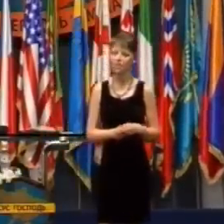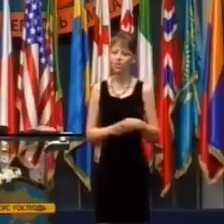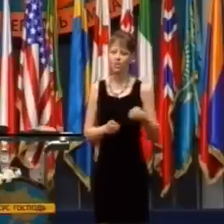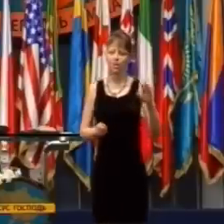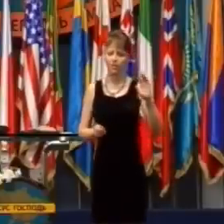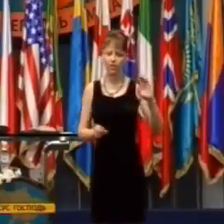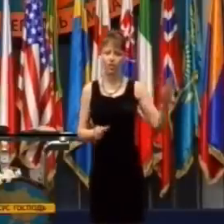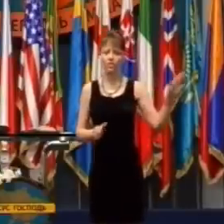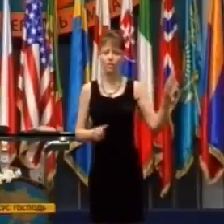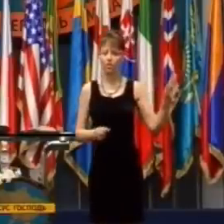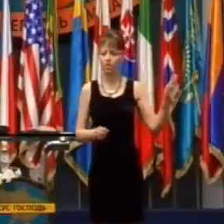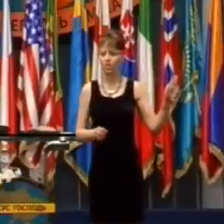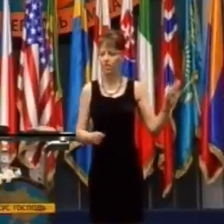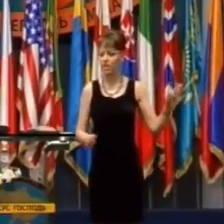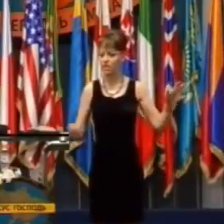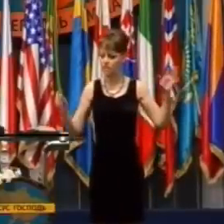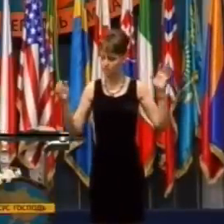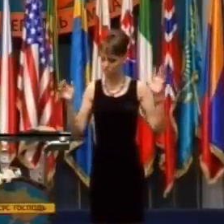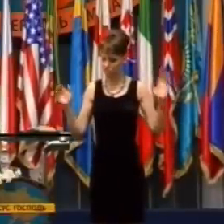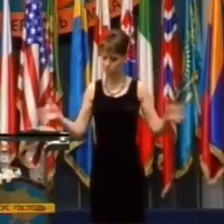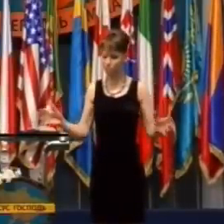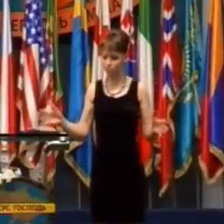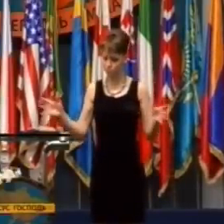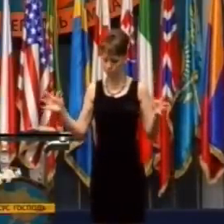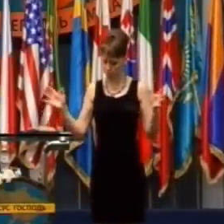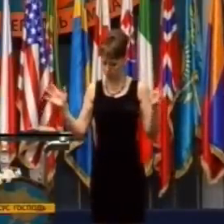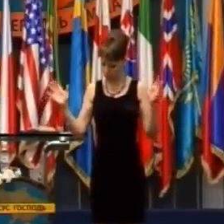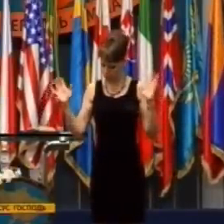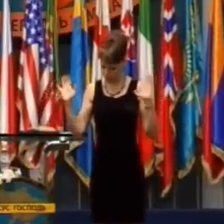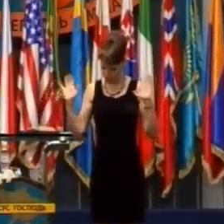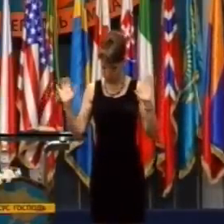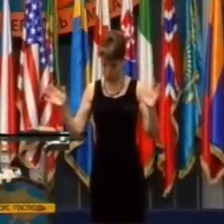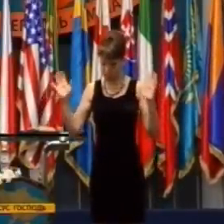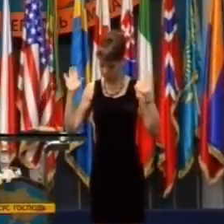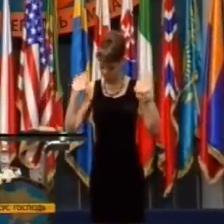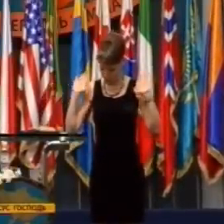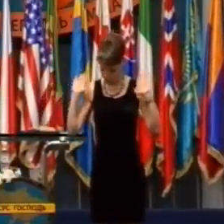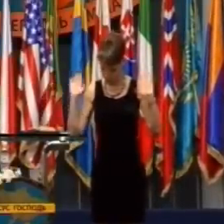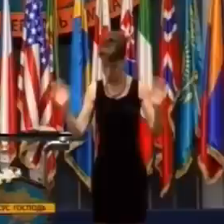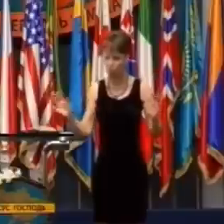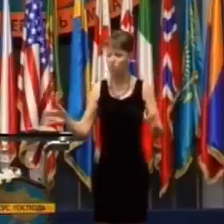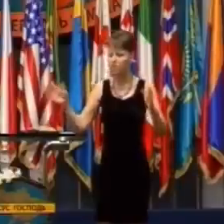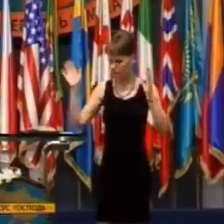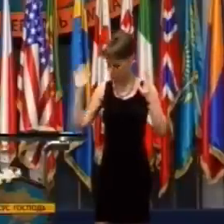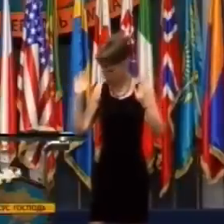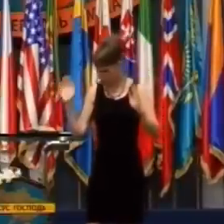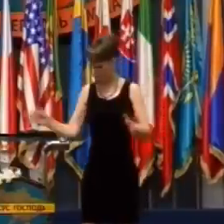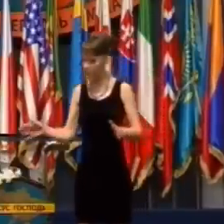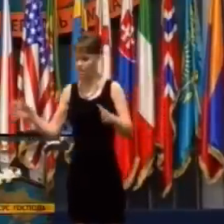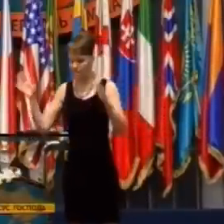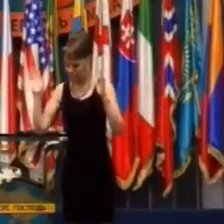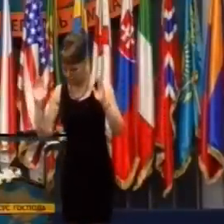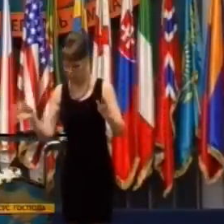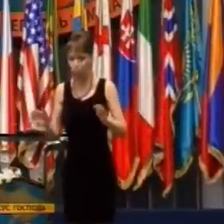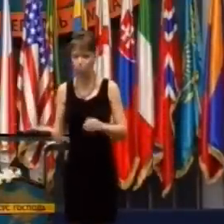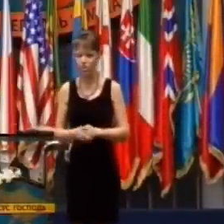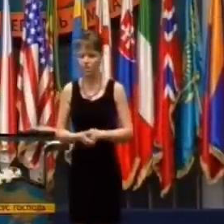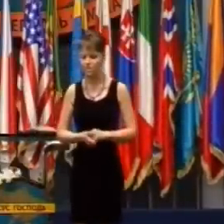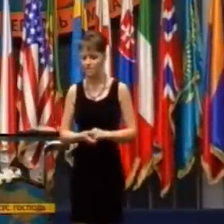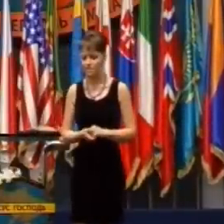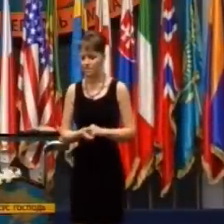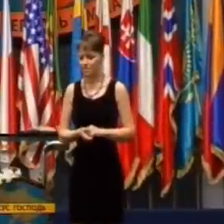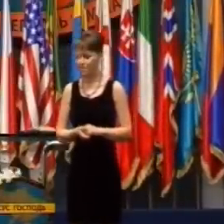Raz som odchádzal z Dallasu a mal som v aute plno detí, svojich detí a aj ich